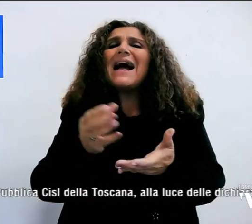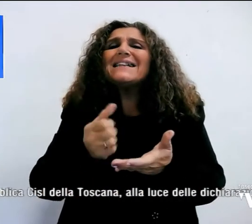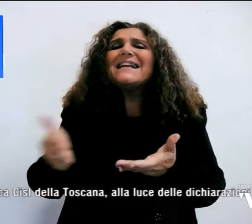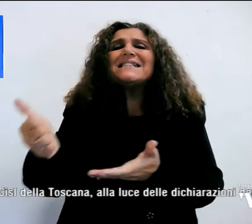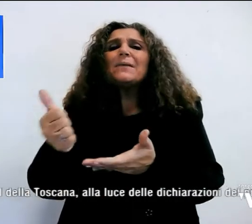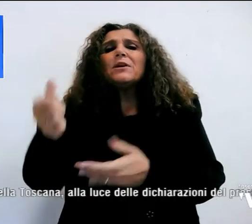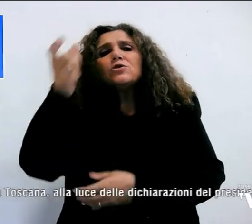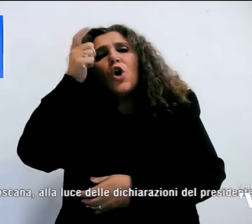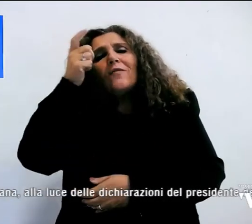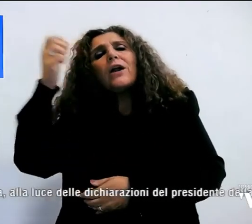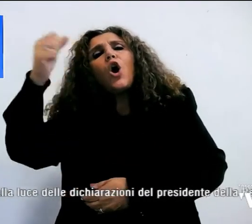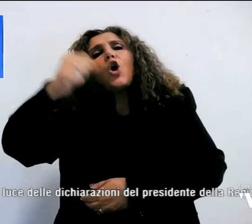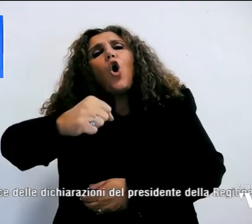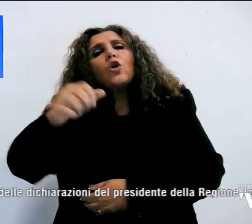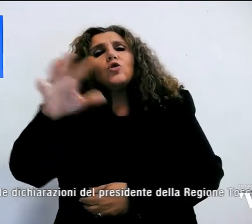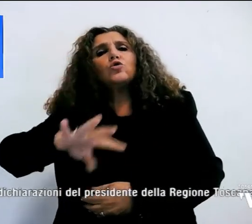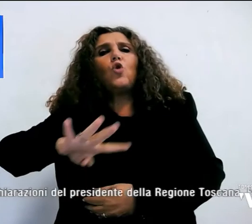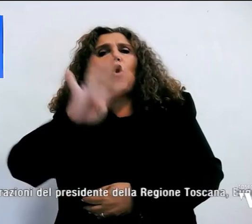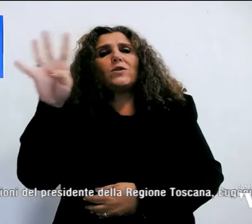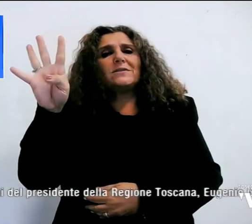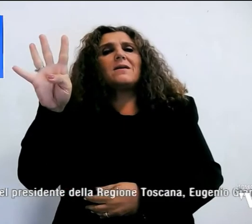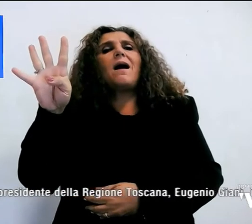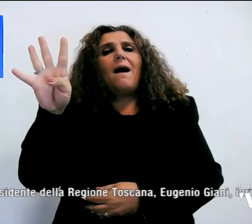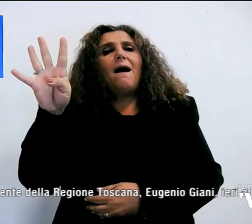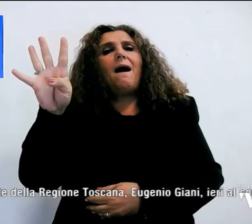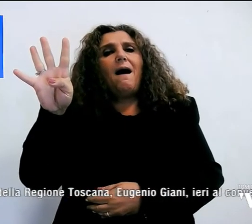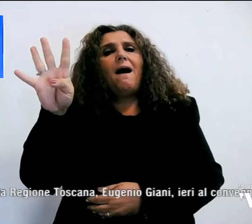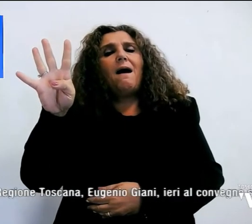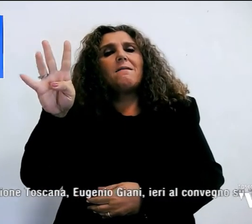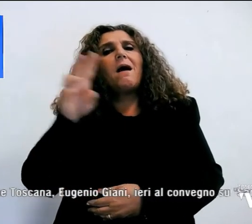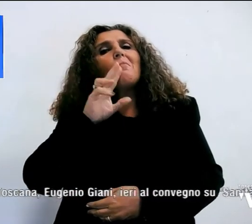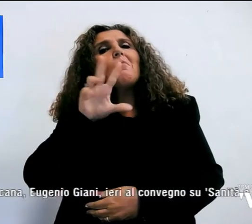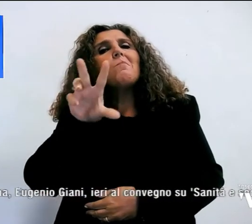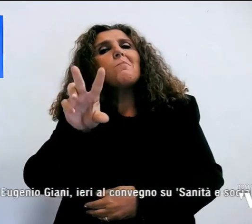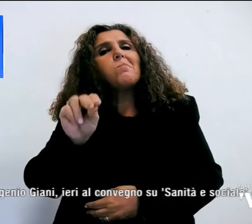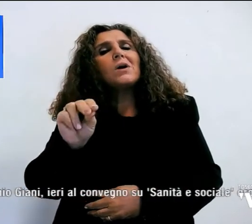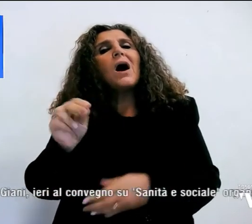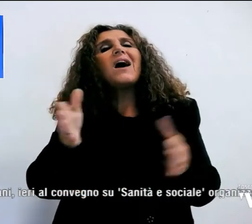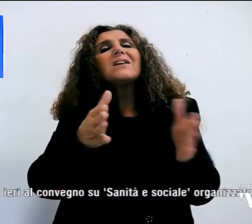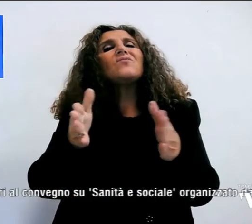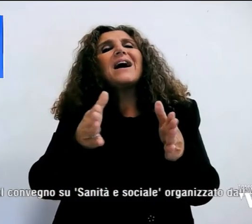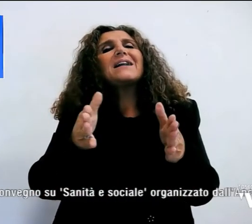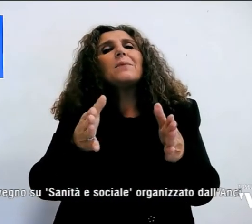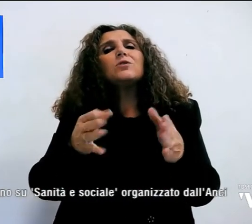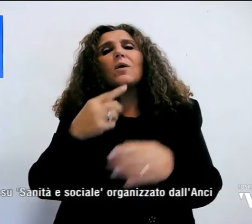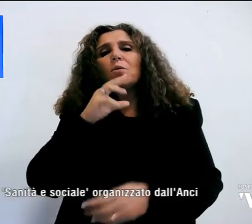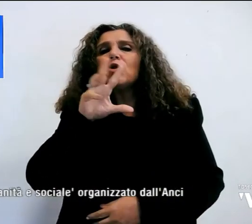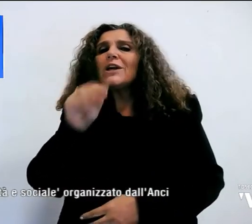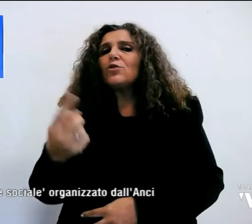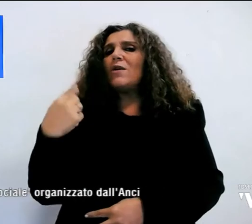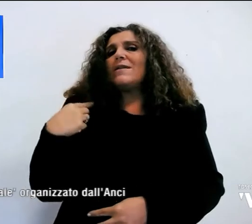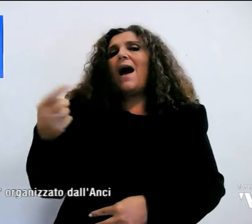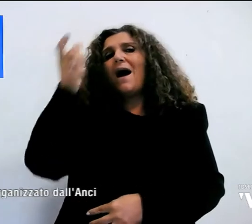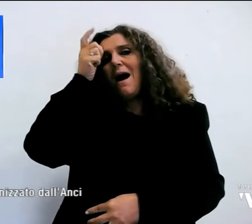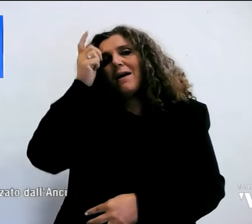contro la Toscana. La dichiarazione fa riferimento a quanto dichiarato ieri dal governatore Gianni